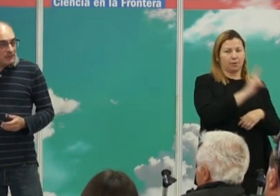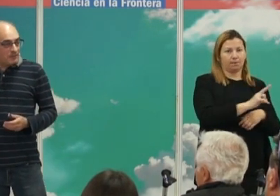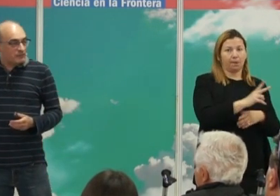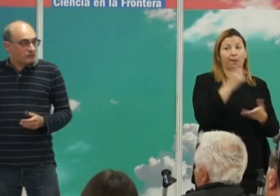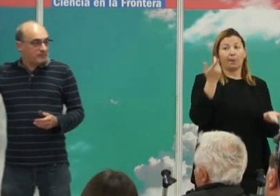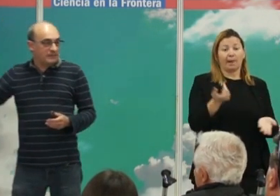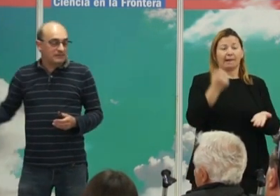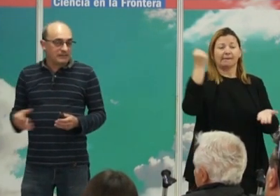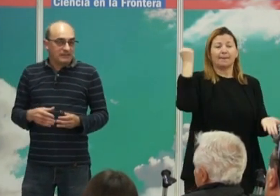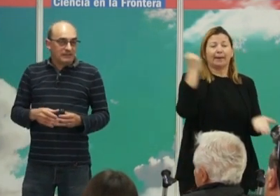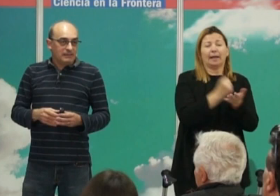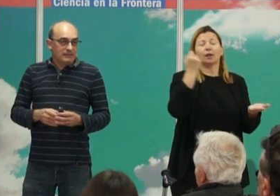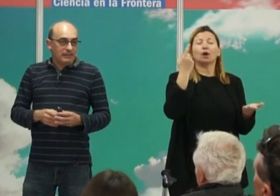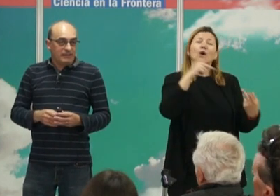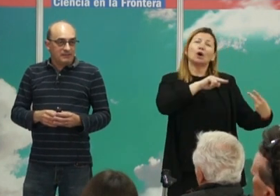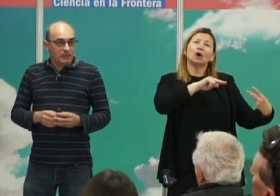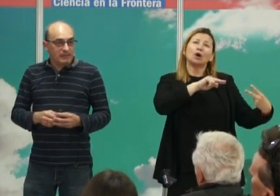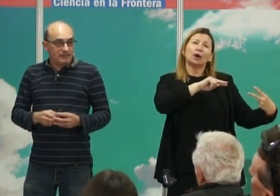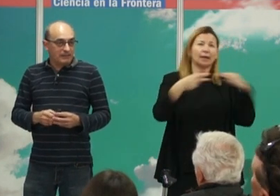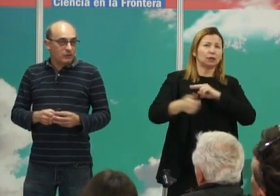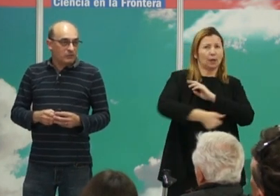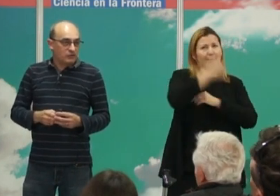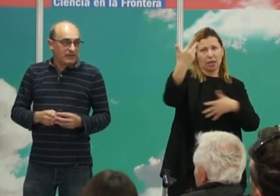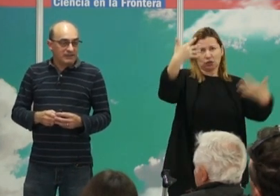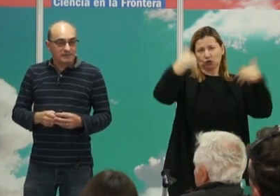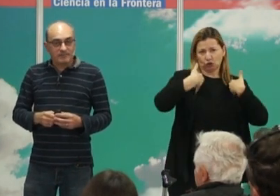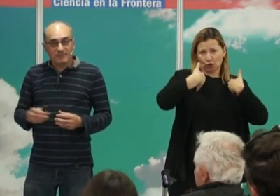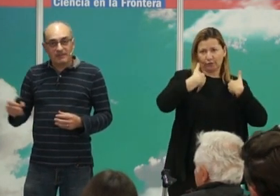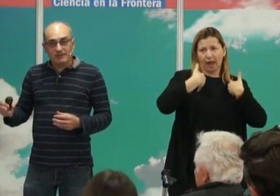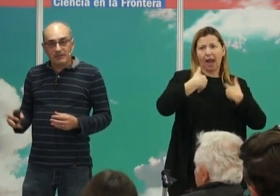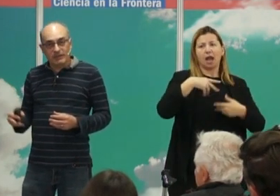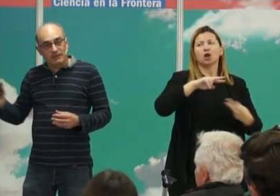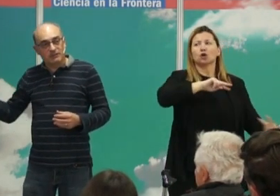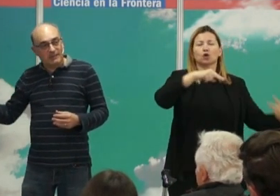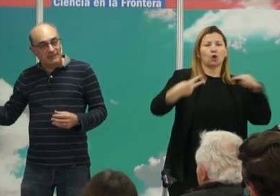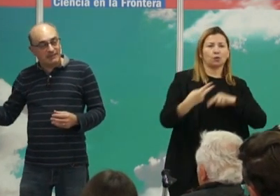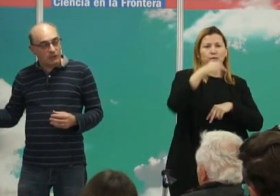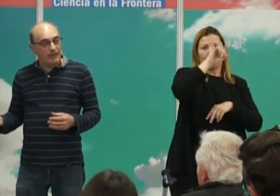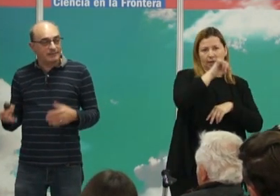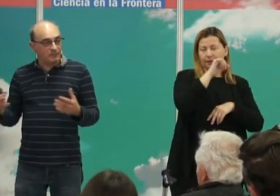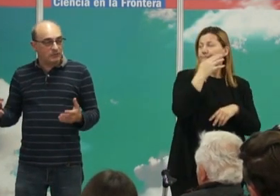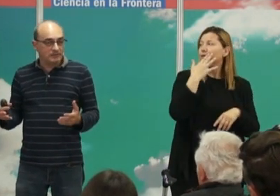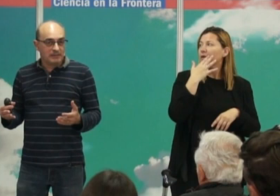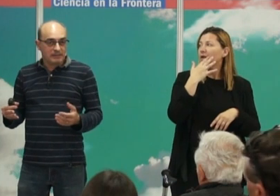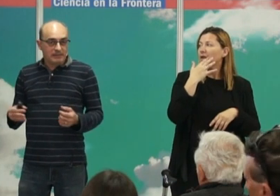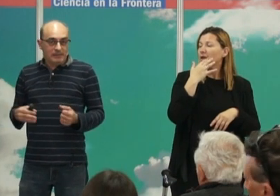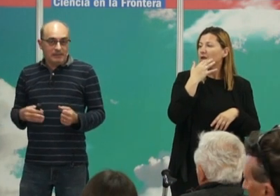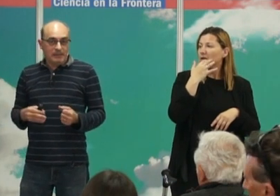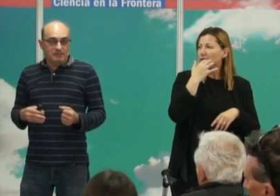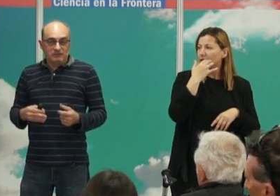genético que más sufre de la desigualdad es el cromosoma y yo creo de todas maneras que el colectivo